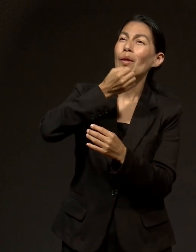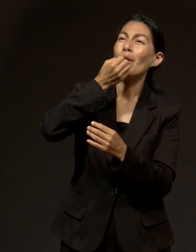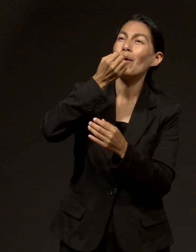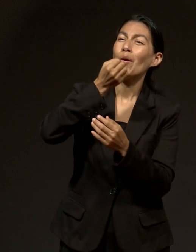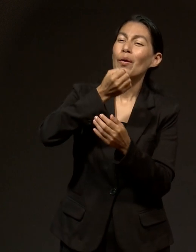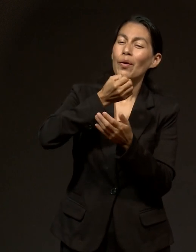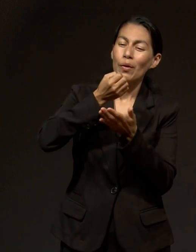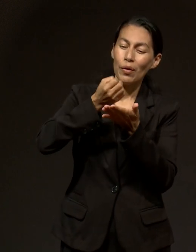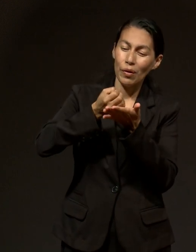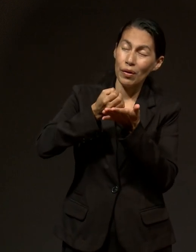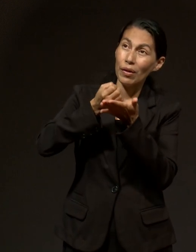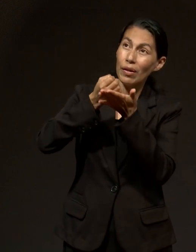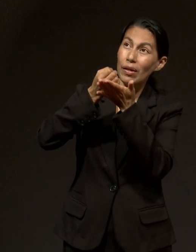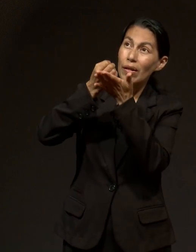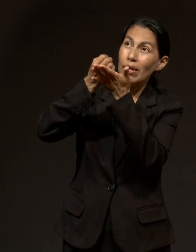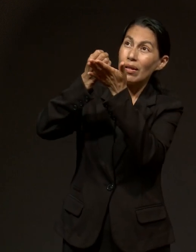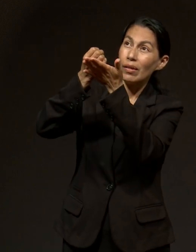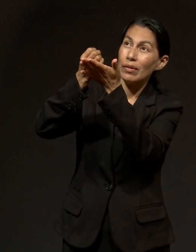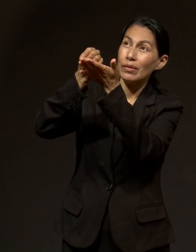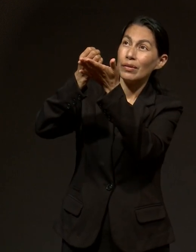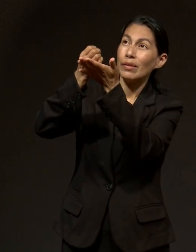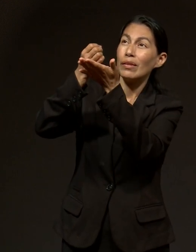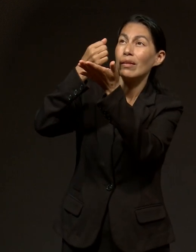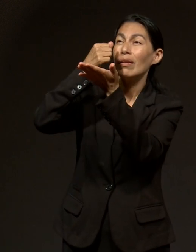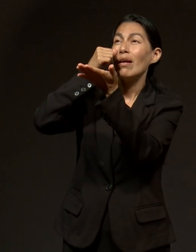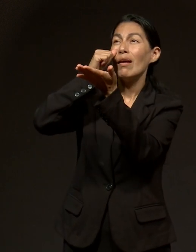dime a tu lado estoy.